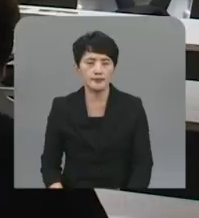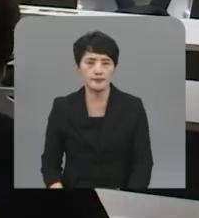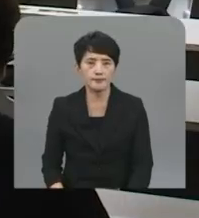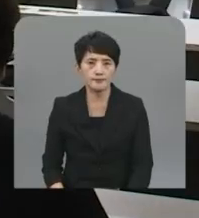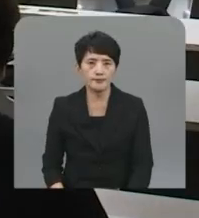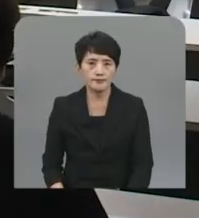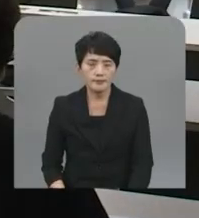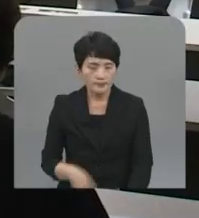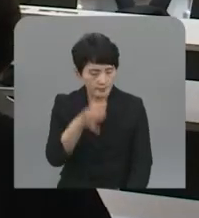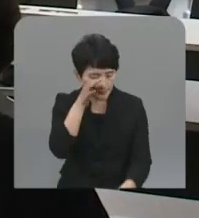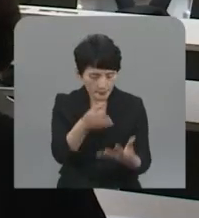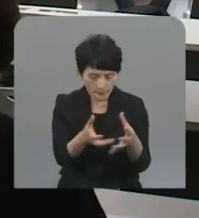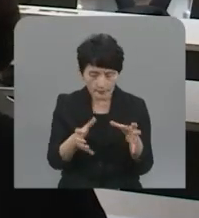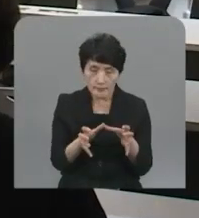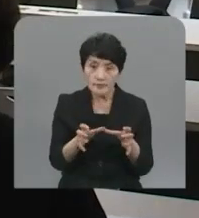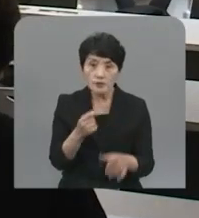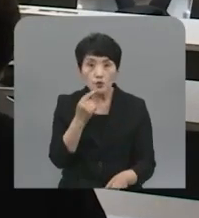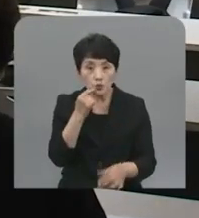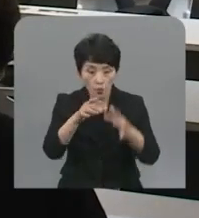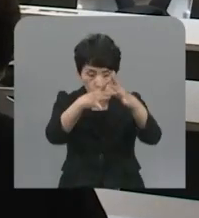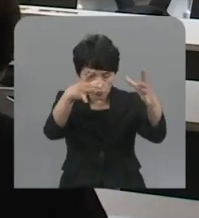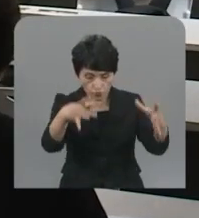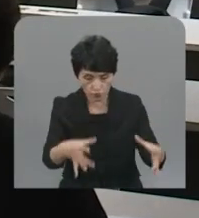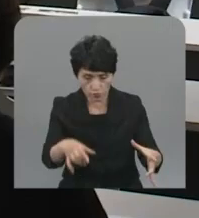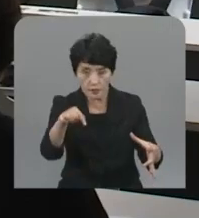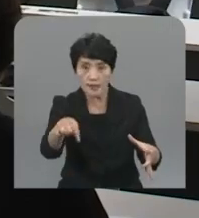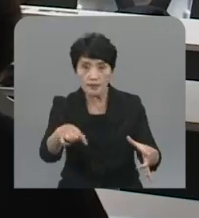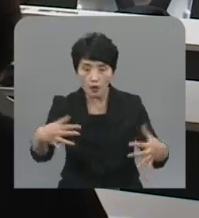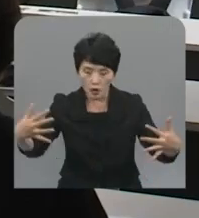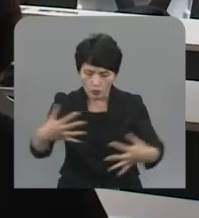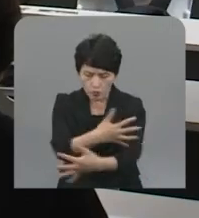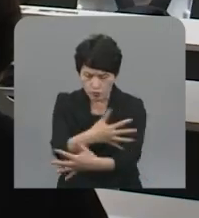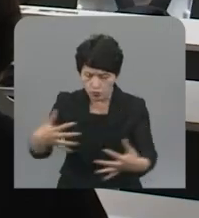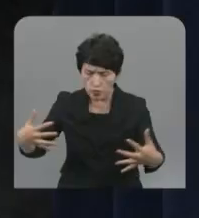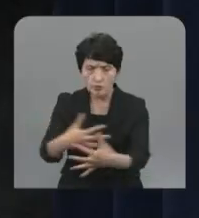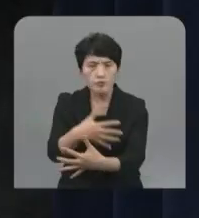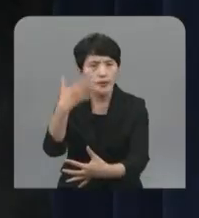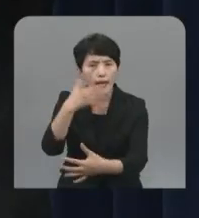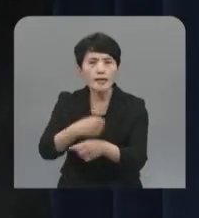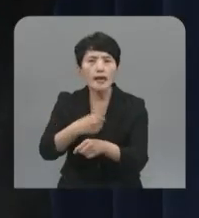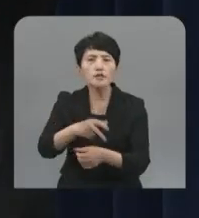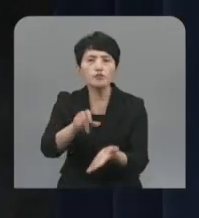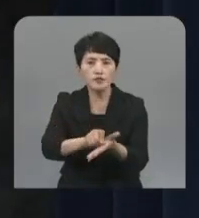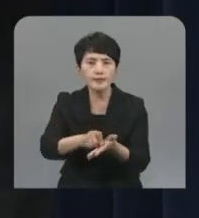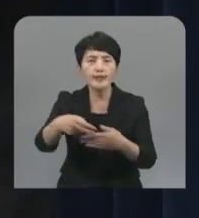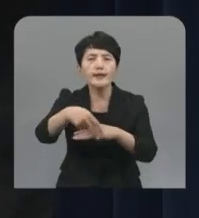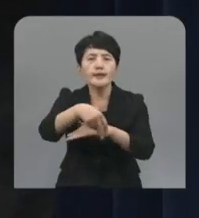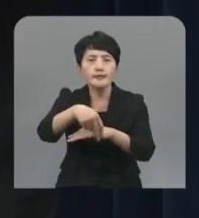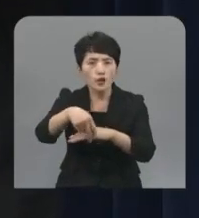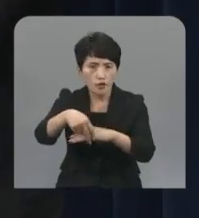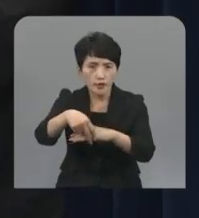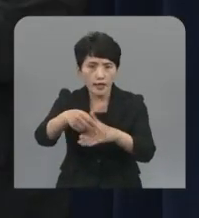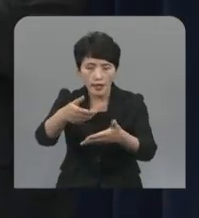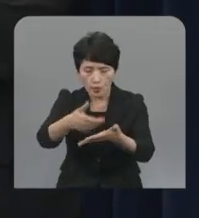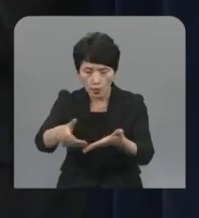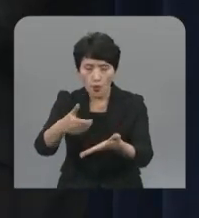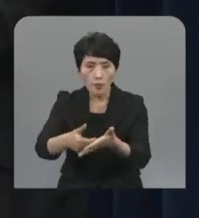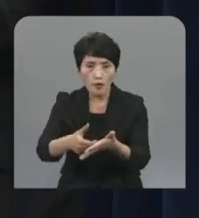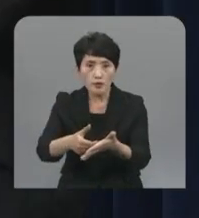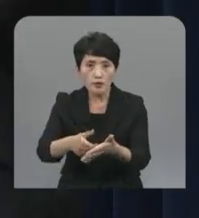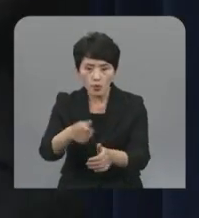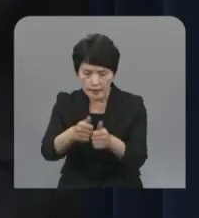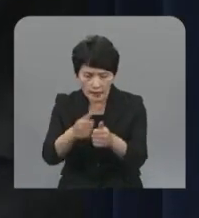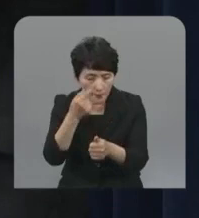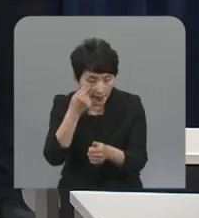оборудование установлено согласно действующим нормам, а система при отвращении утечки загрязненной воды